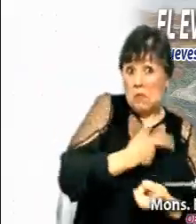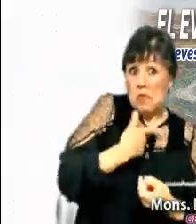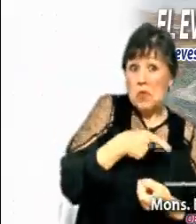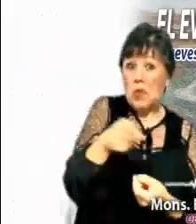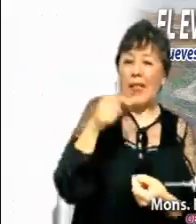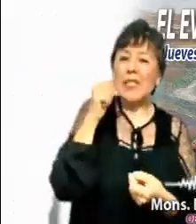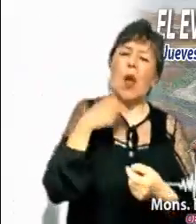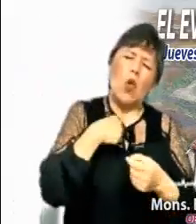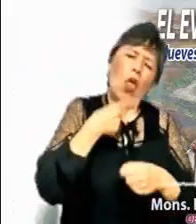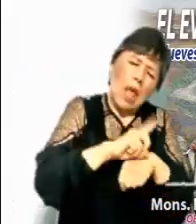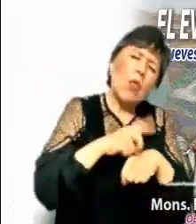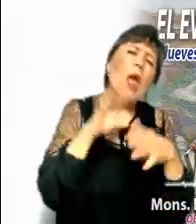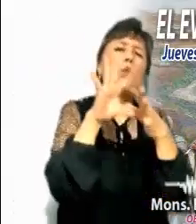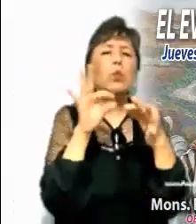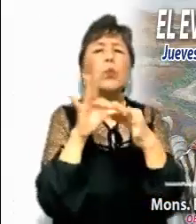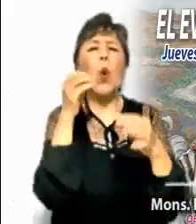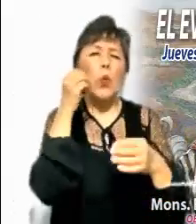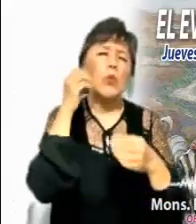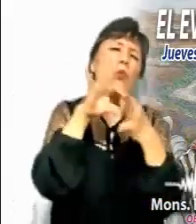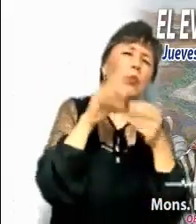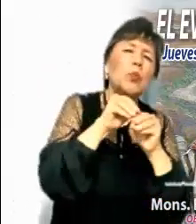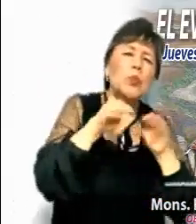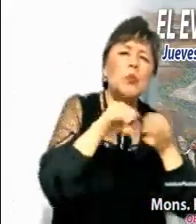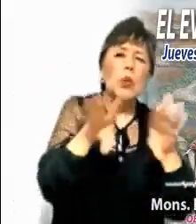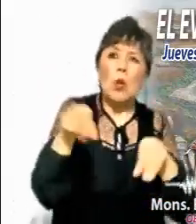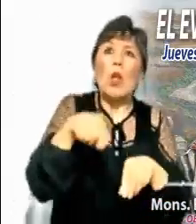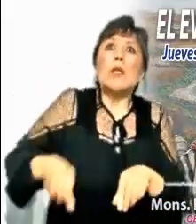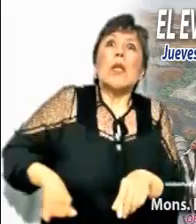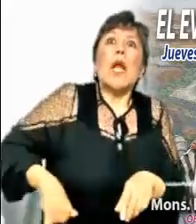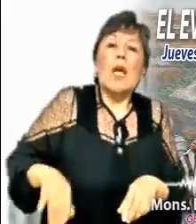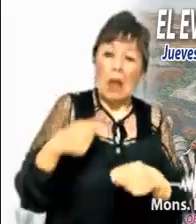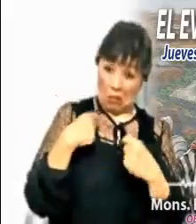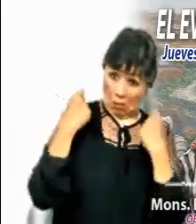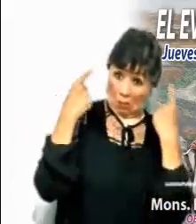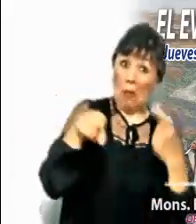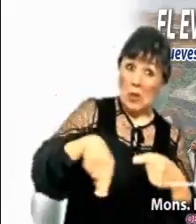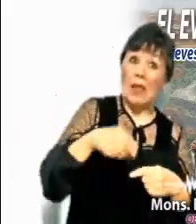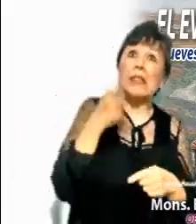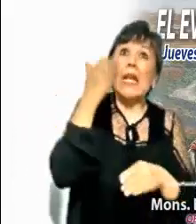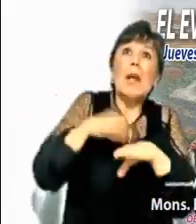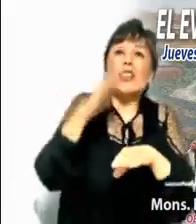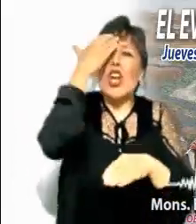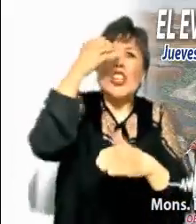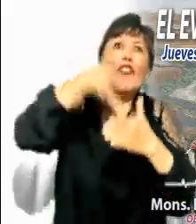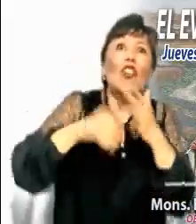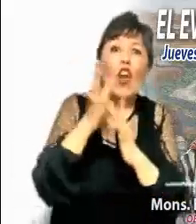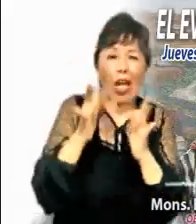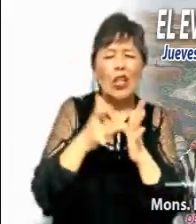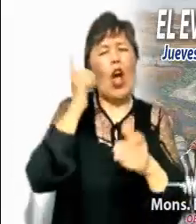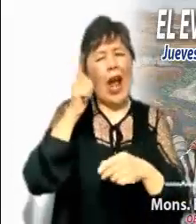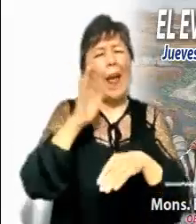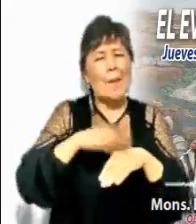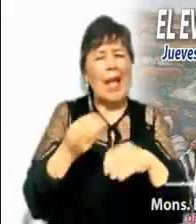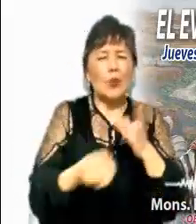me han hecho de esta sencilla reflexión diaria, porque nos muestra que realmente hay sed de la Palabra de Dios. Ojalá que se